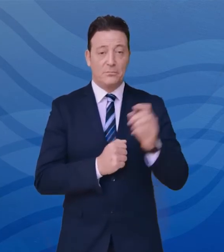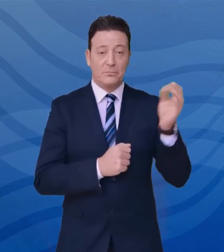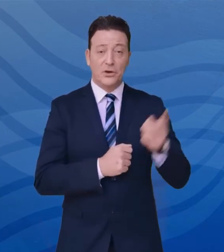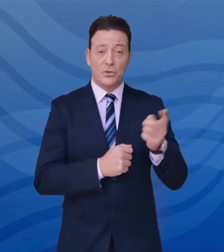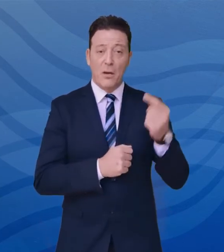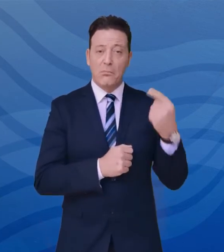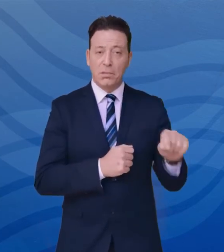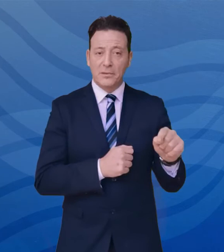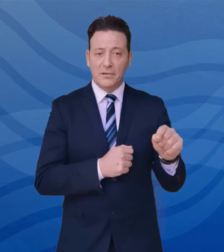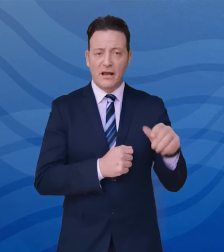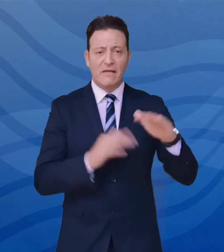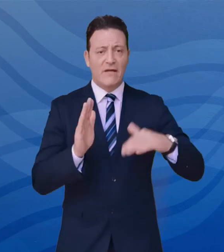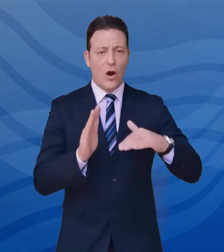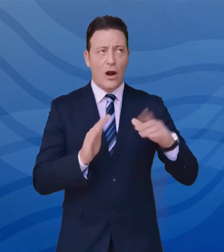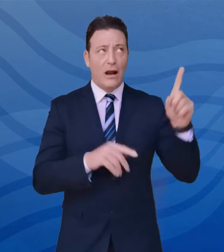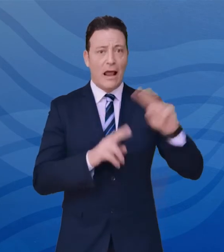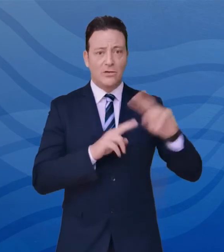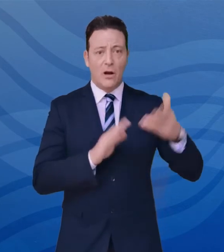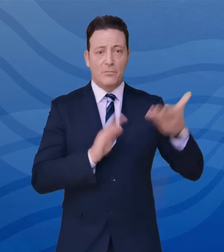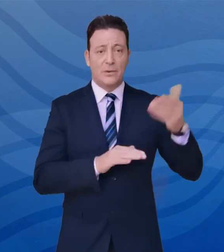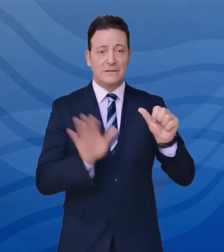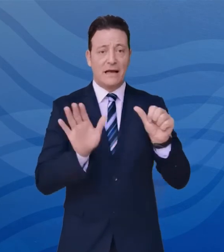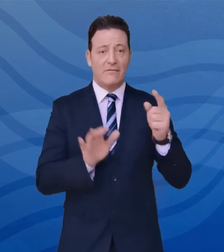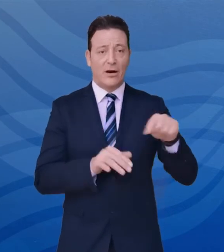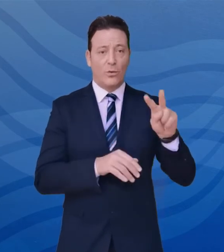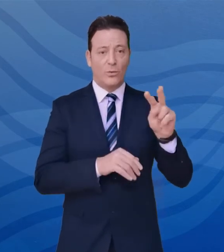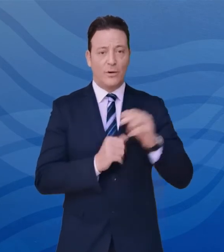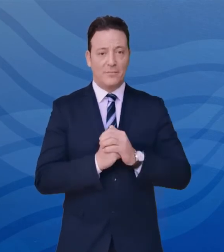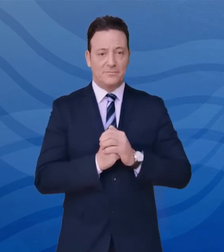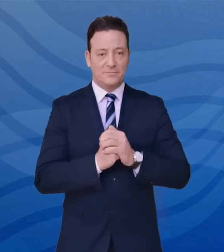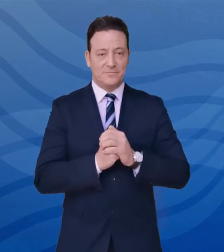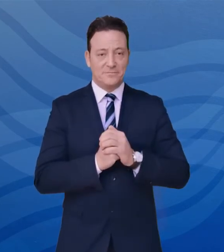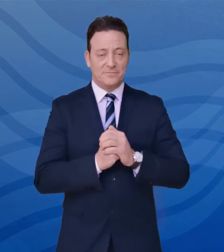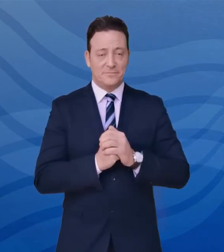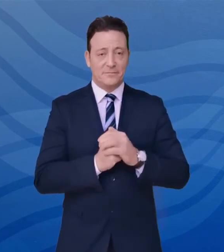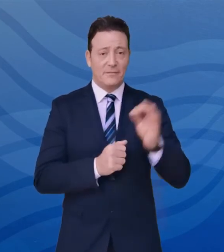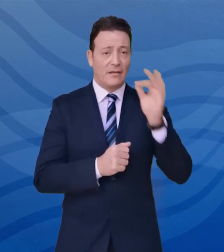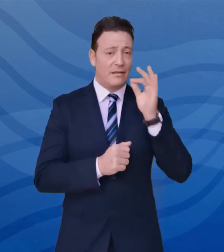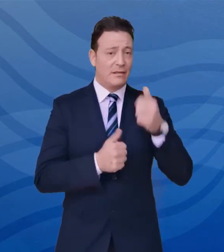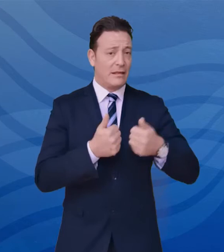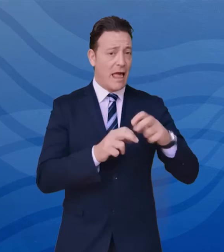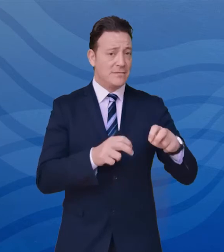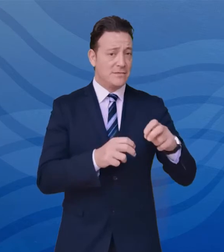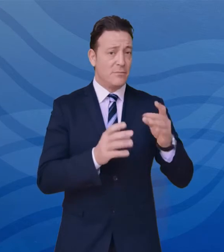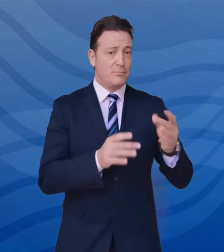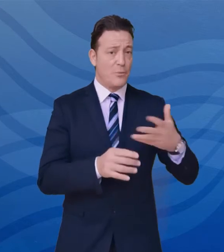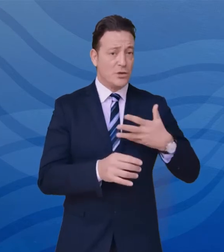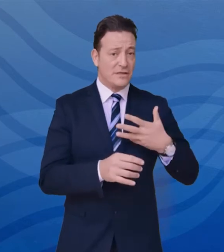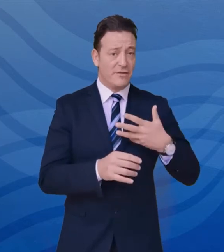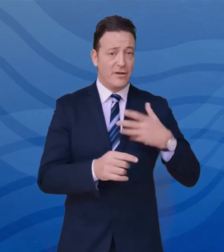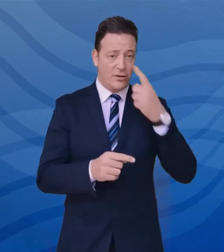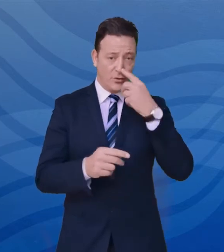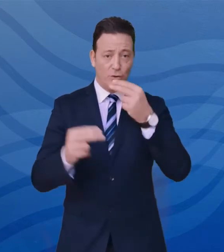inferiori al dato nazionale che è del 6,2%. La proporzione test positivi sul numero totale dei test effettuati,